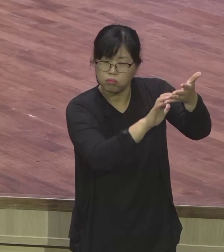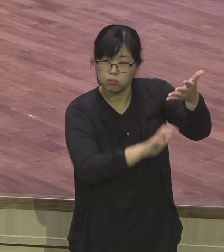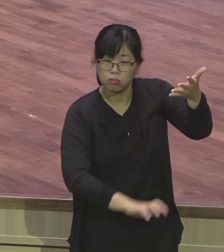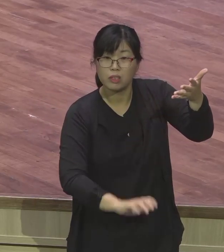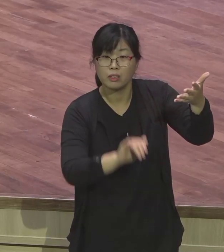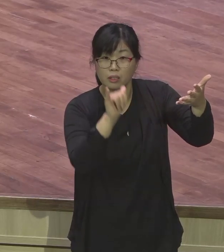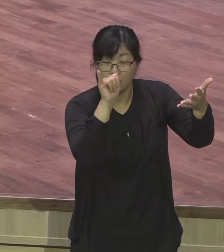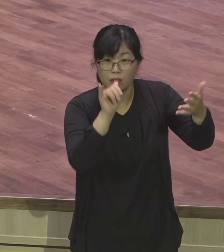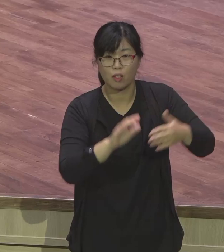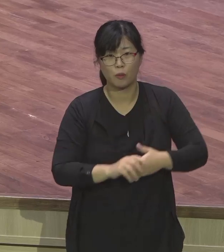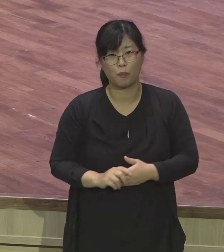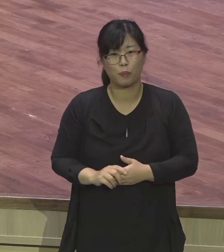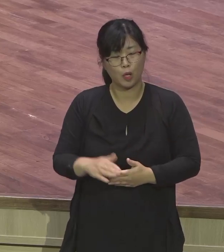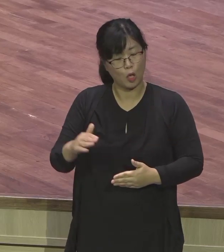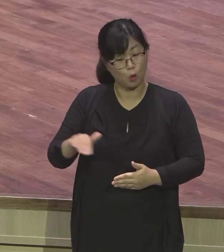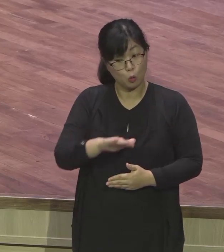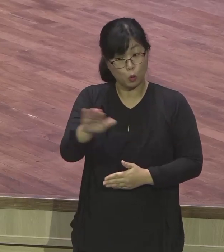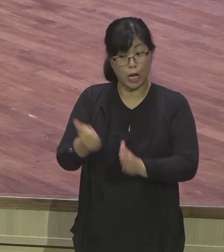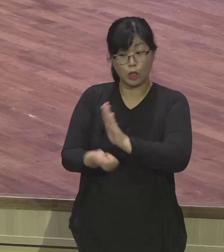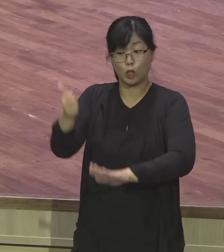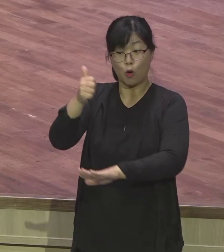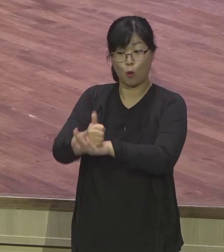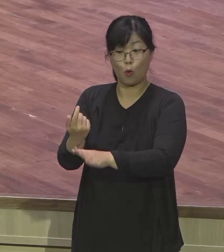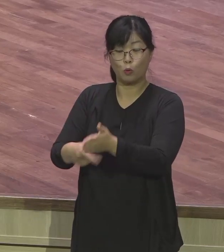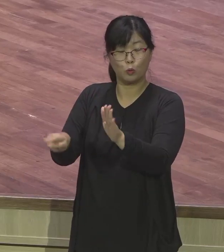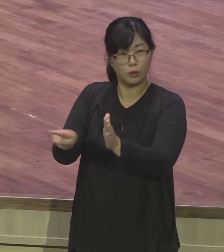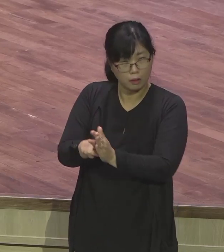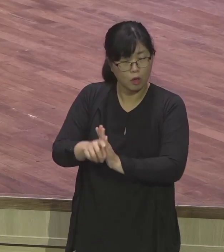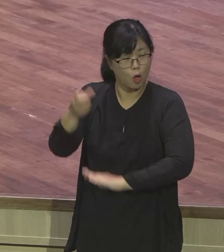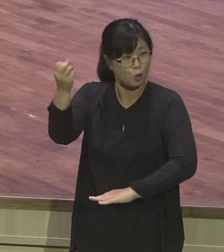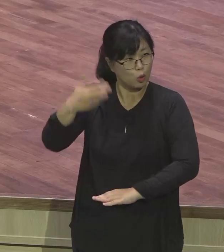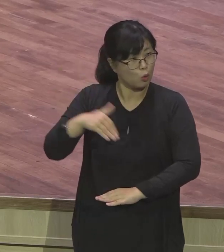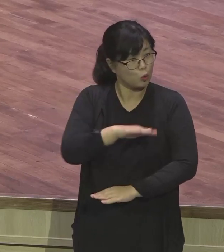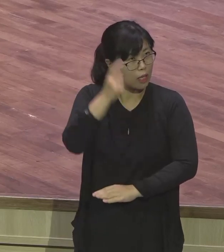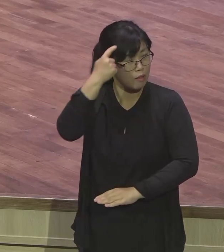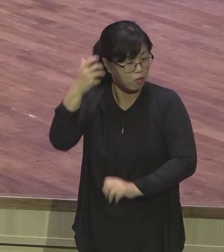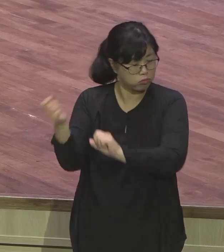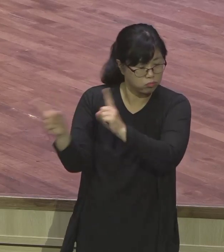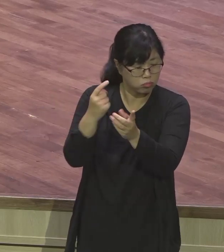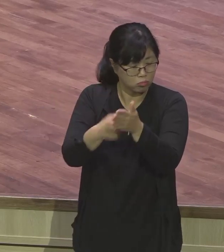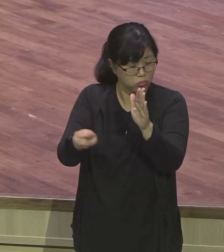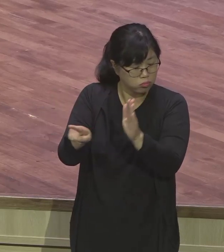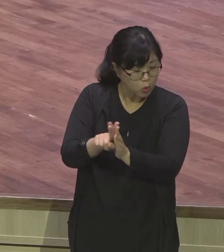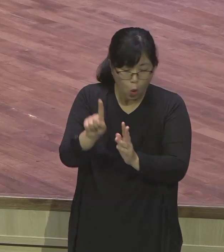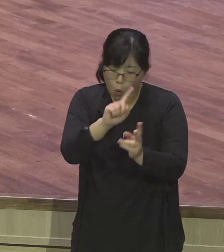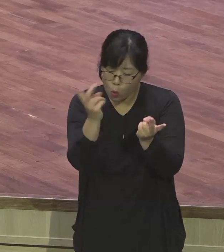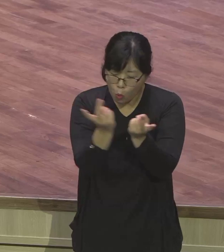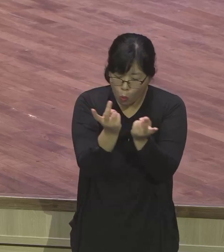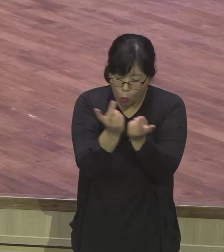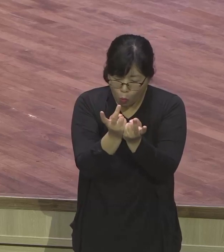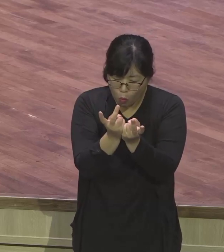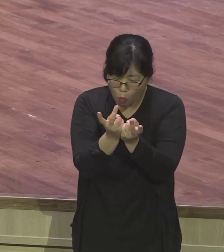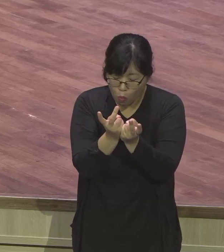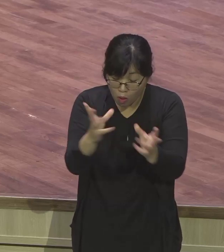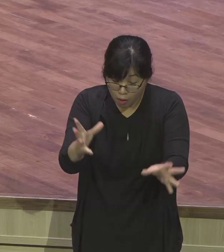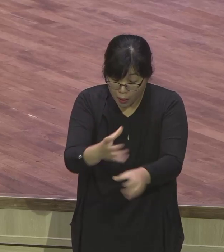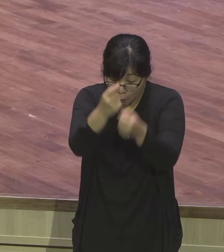그런 삶을 살 수 있느냐, 그것이 은약의 여정이다. 요셉이 그런 삶을 살았다는 것을 모델로 보여주는 거예요.